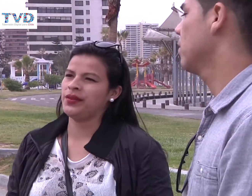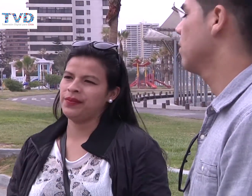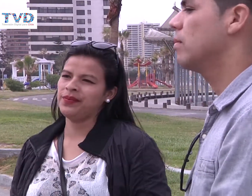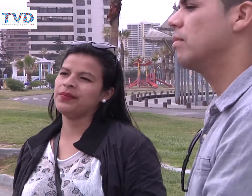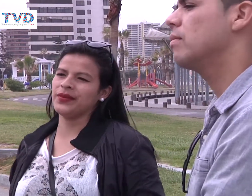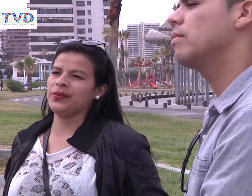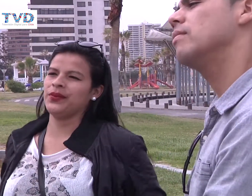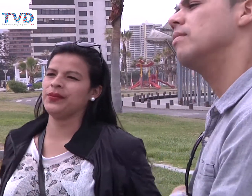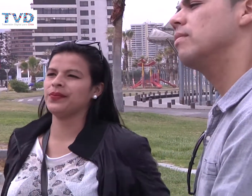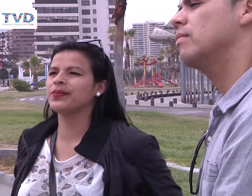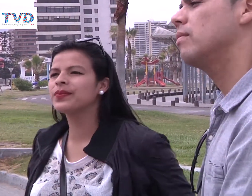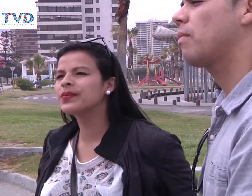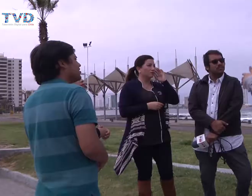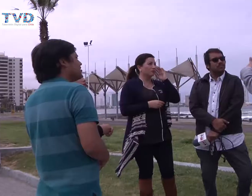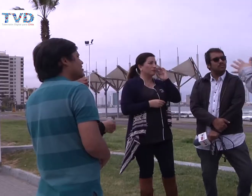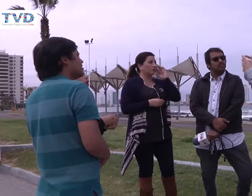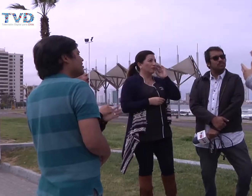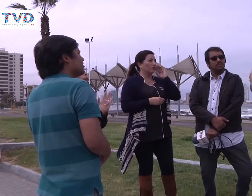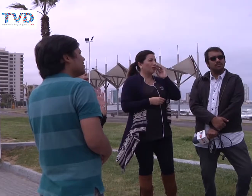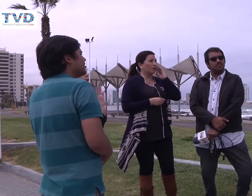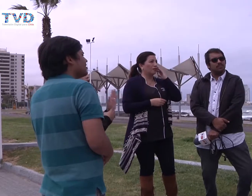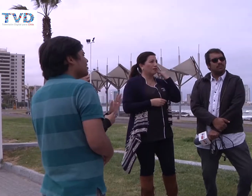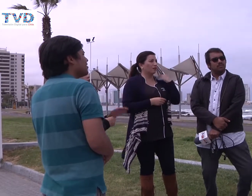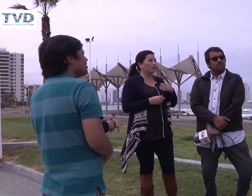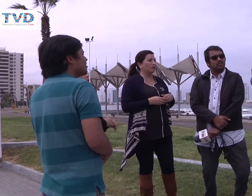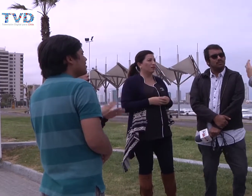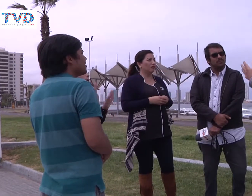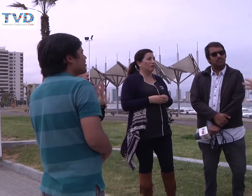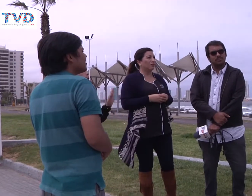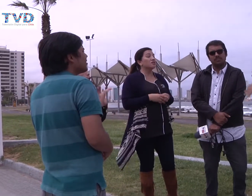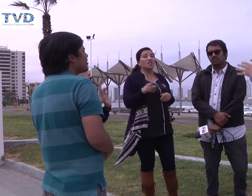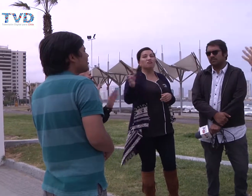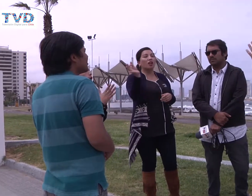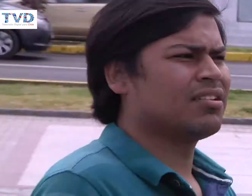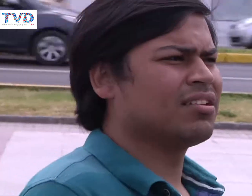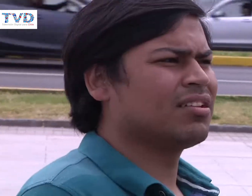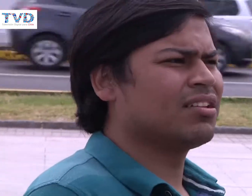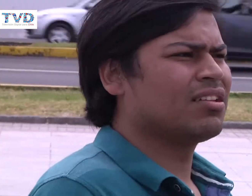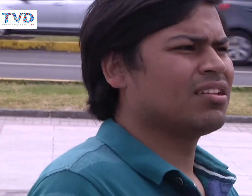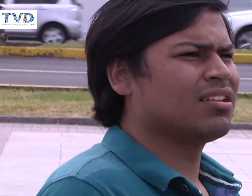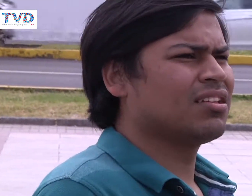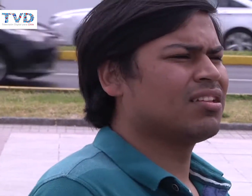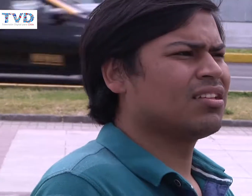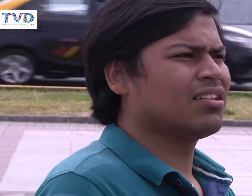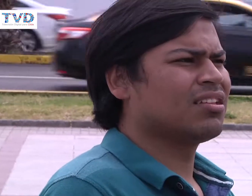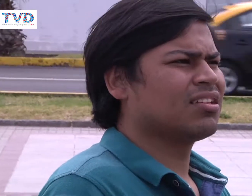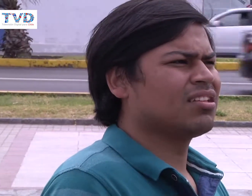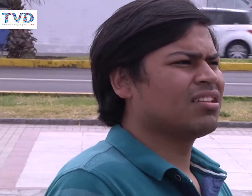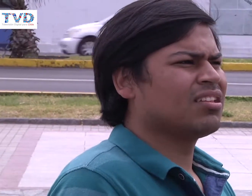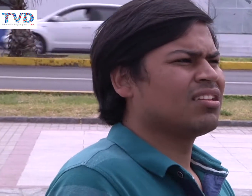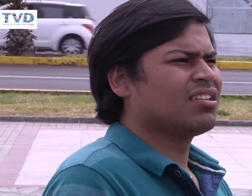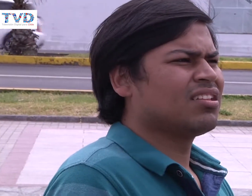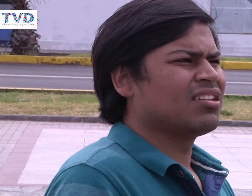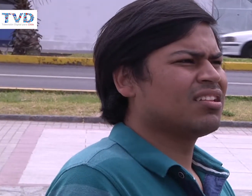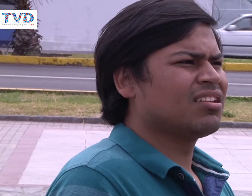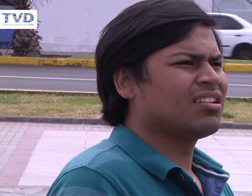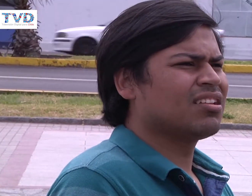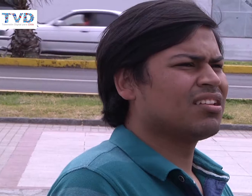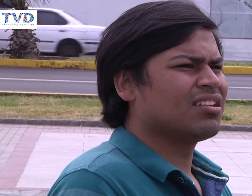Es por eso que uno de nuestros entrevistados invita a la comunidad a participar el día sábado de la actividad que se marca en el Día Internacional del